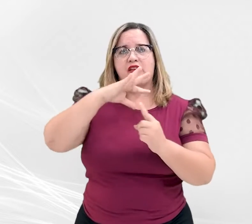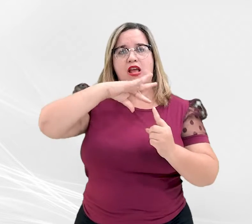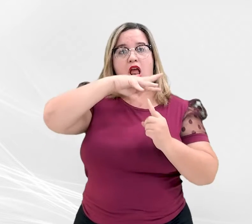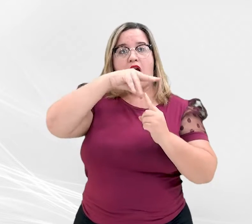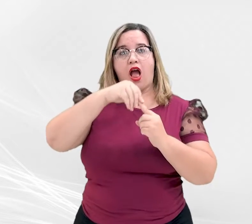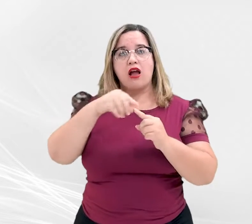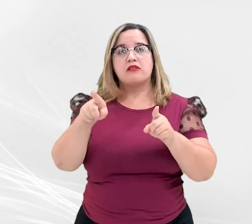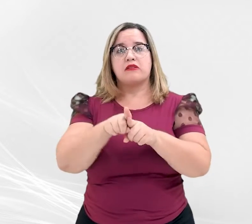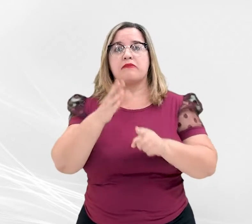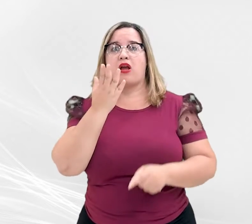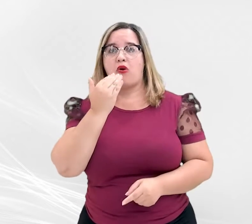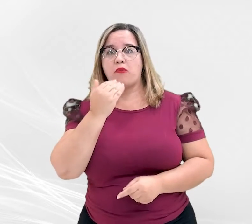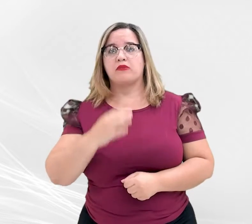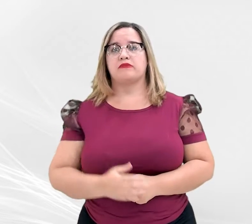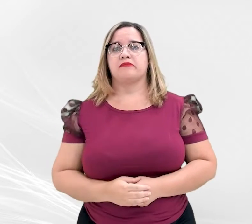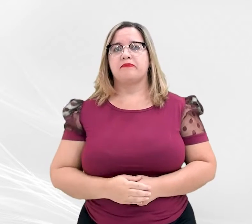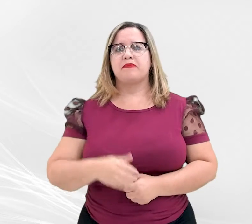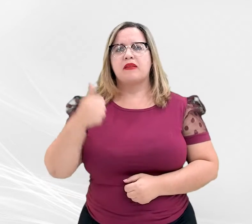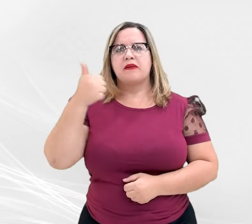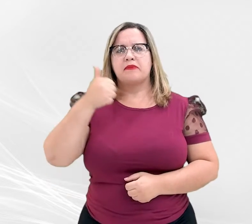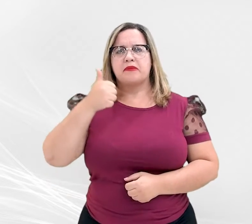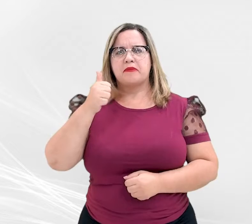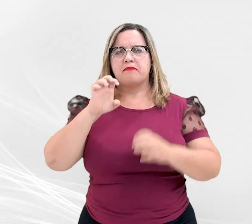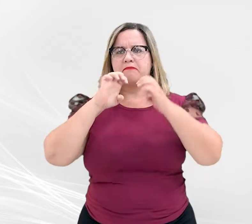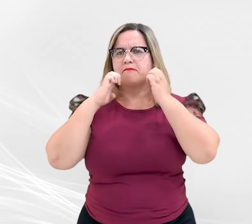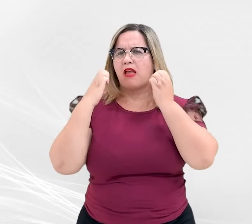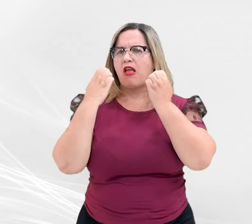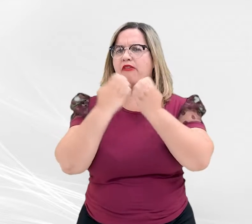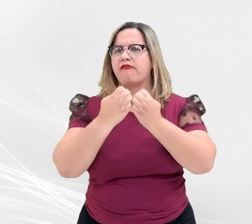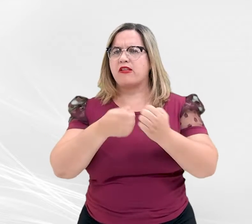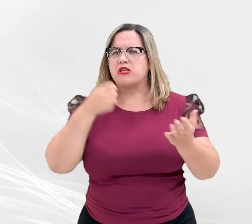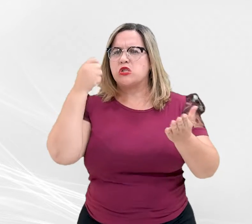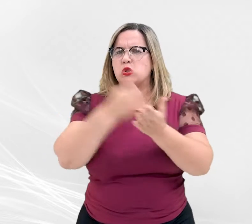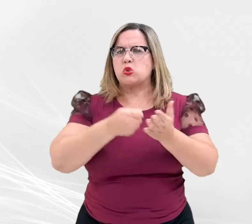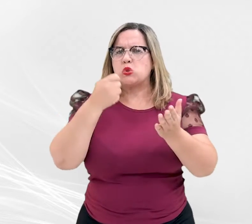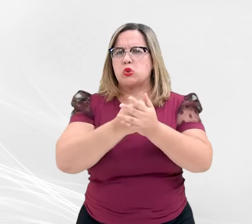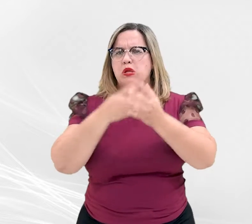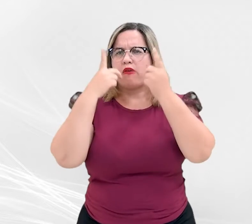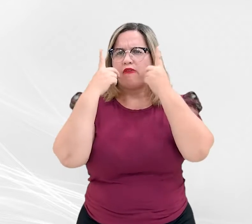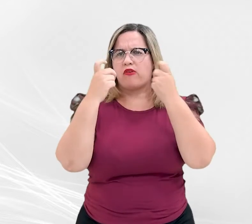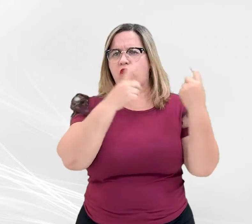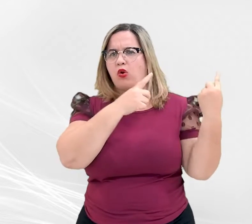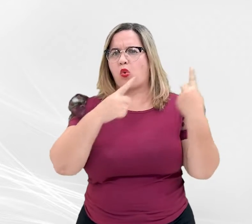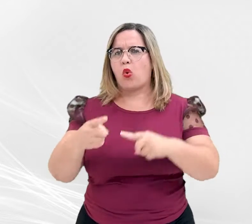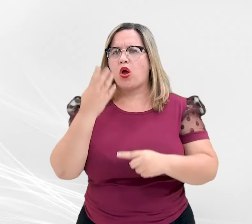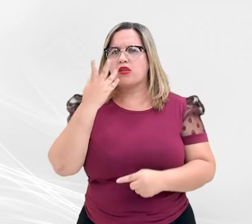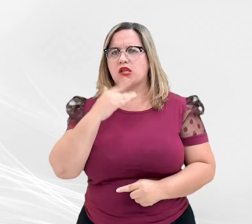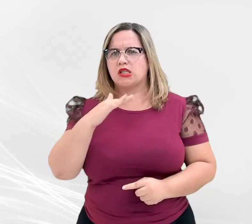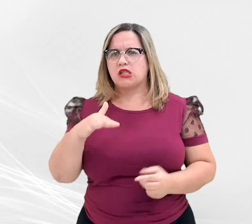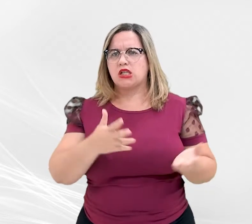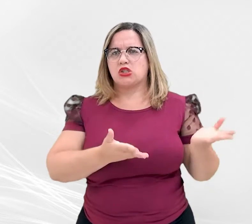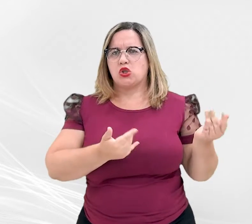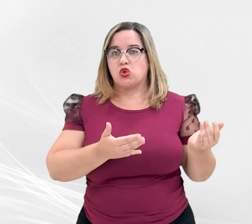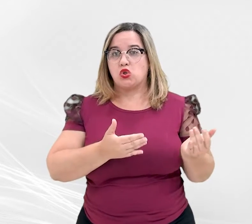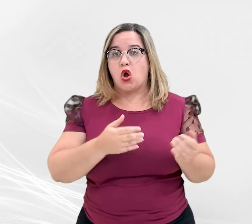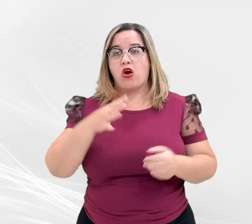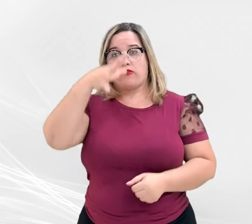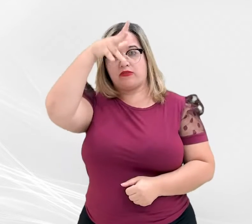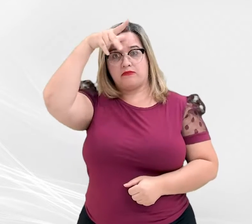encontro estadual de enfrentamento à violência contra crianças e adolescentes em Mato Grosso, que será realizado nesta